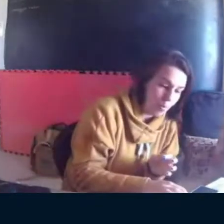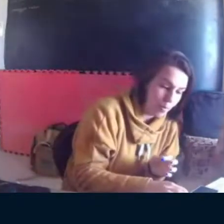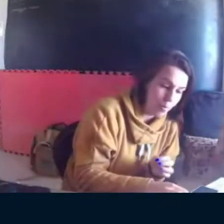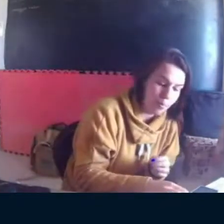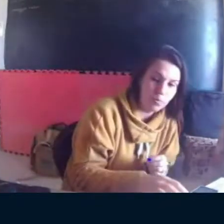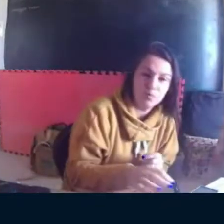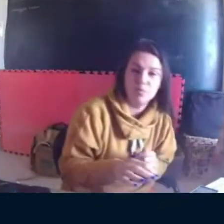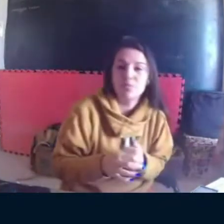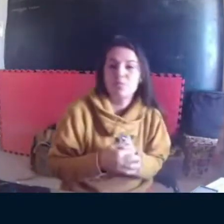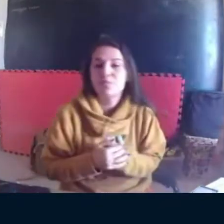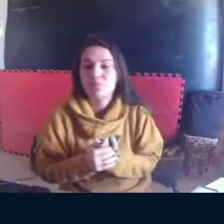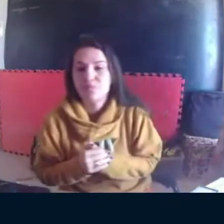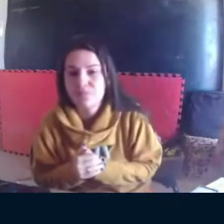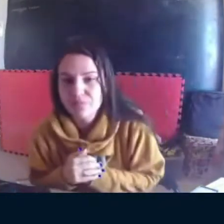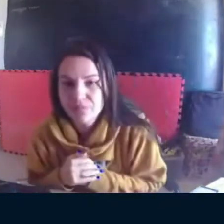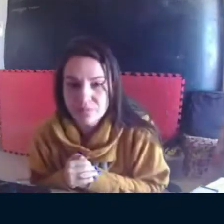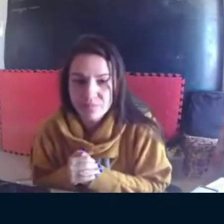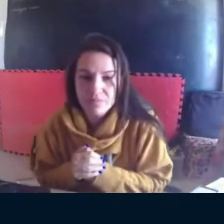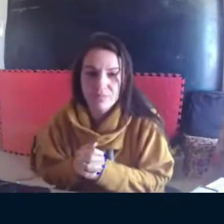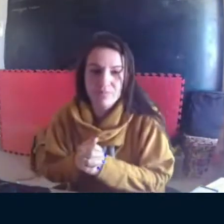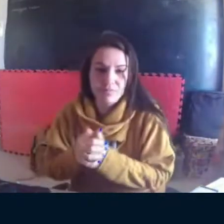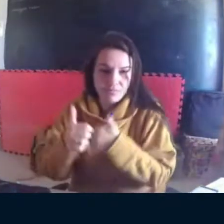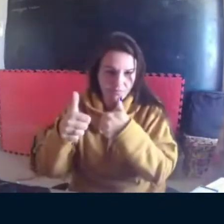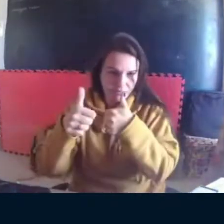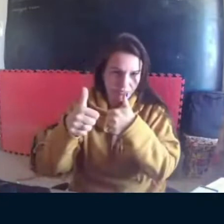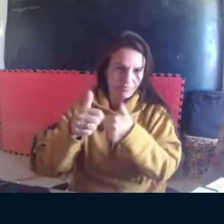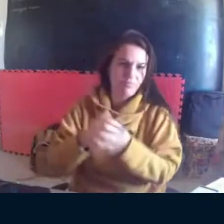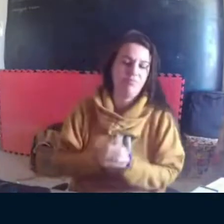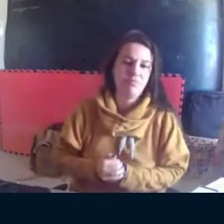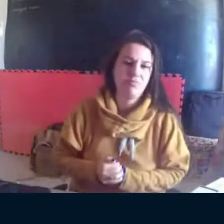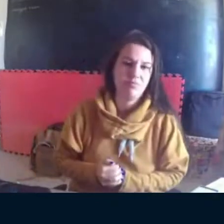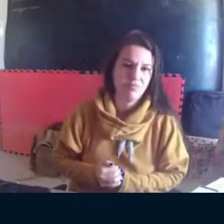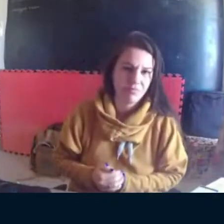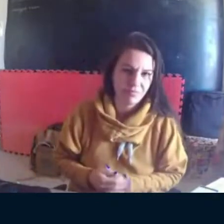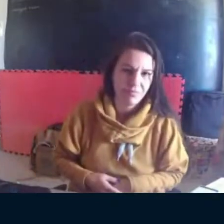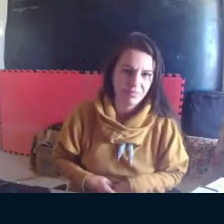percebessem como seres musicais? ou seja,